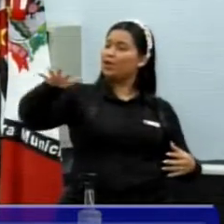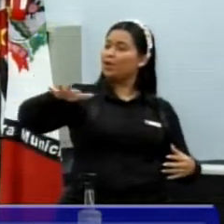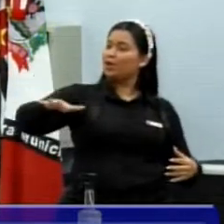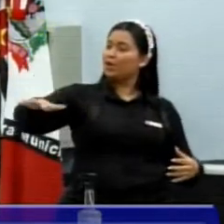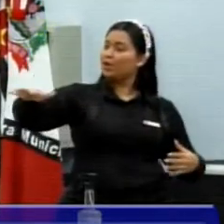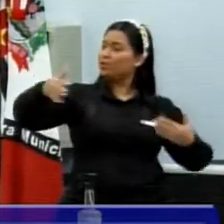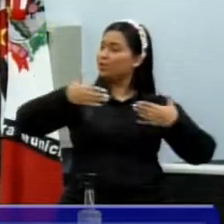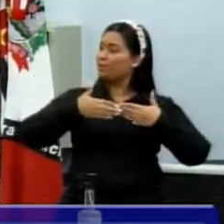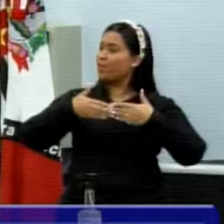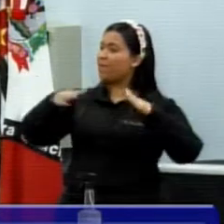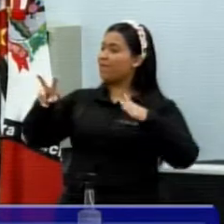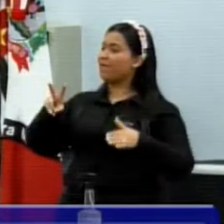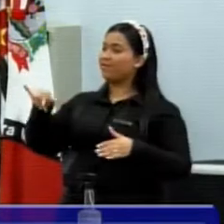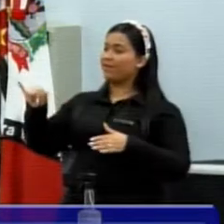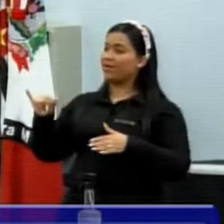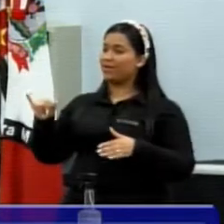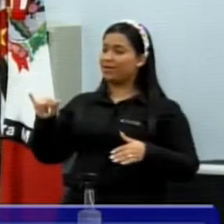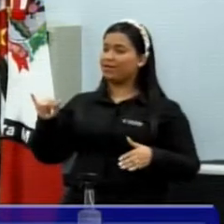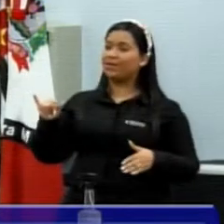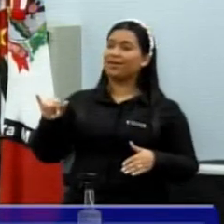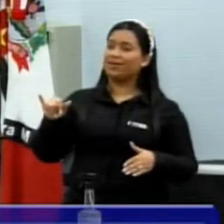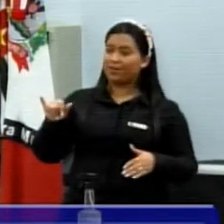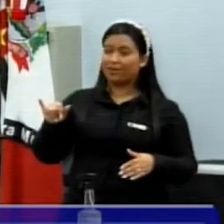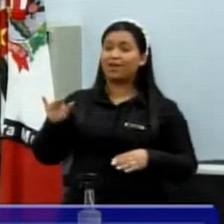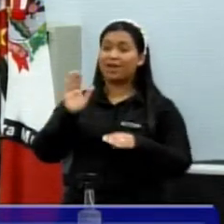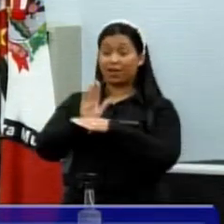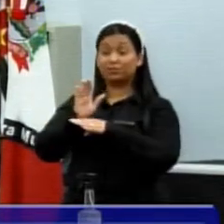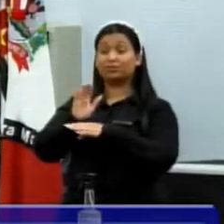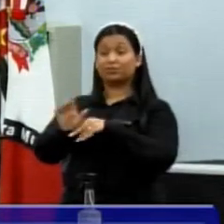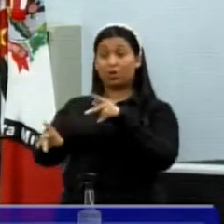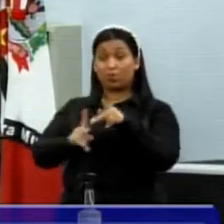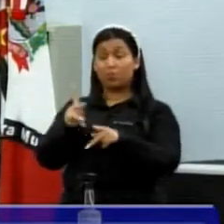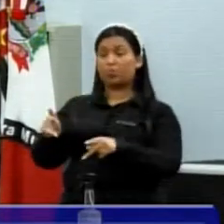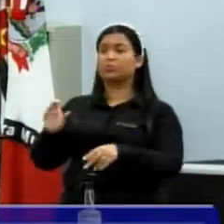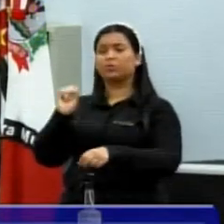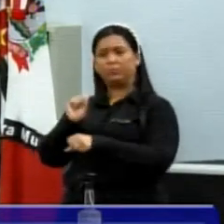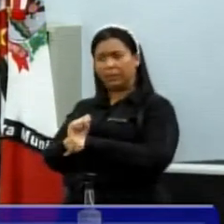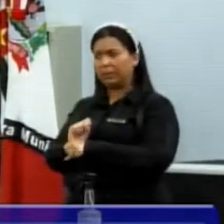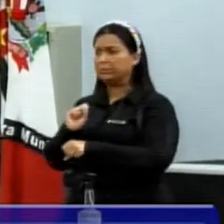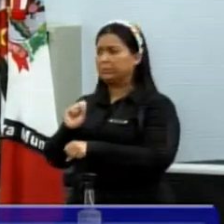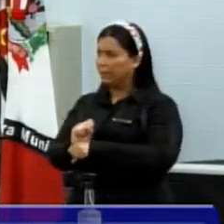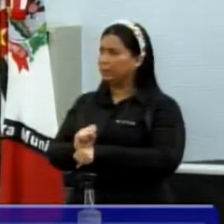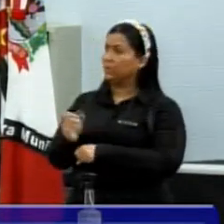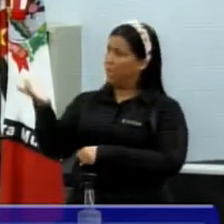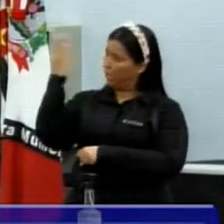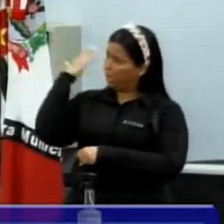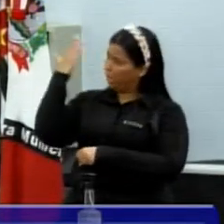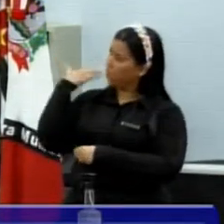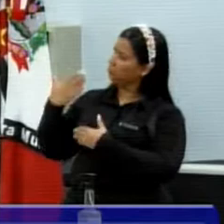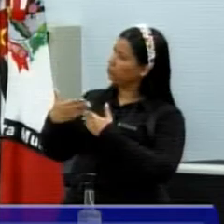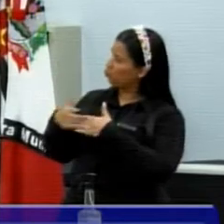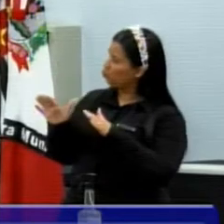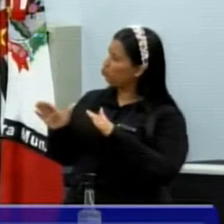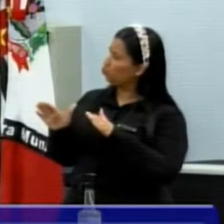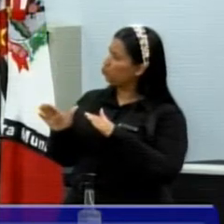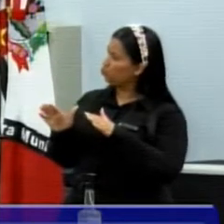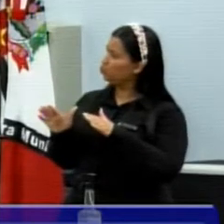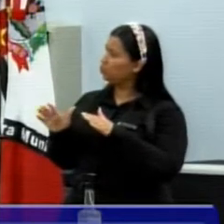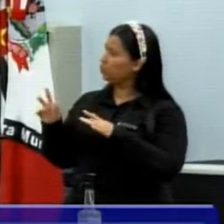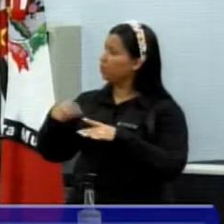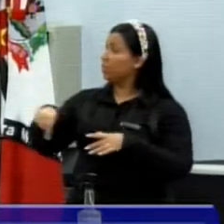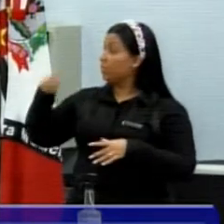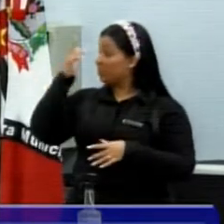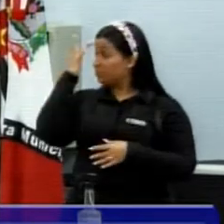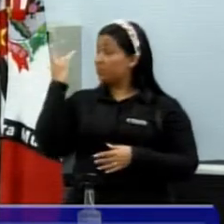inaugurado, que vai beneficiar muito a população, ficou muito tempo parado, deveria ter inaugurado antes, as pessoas